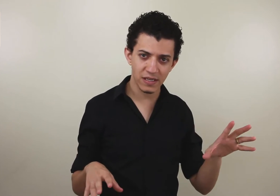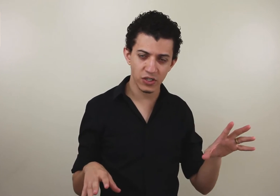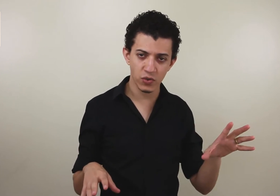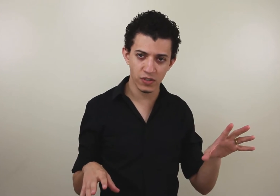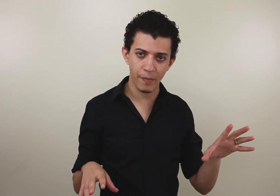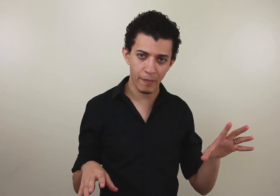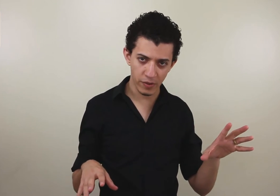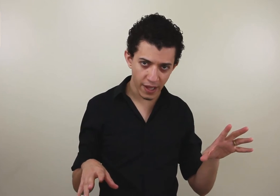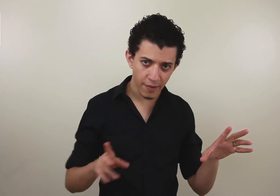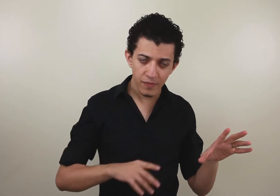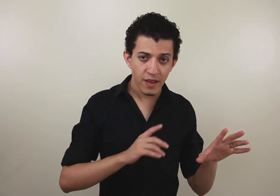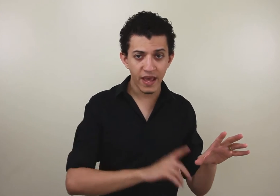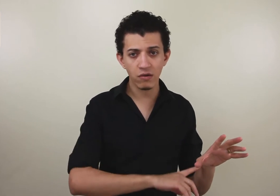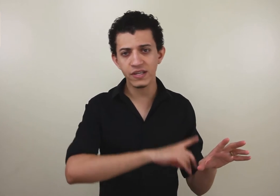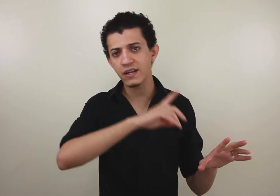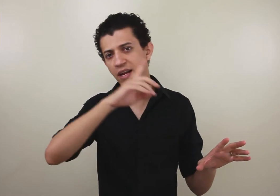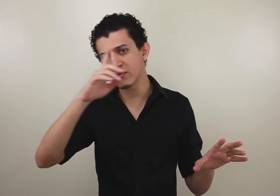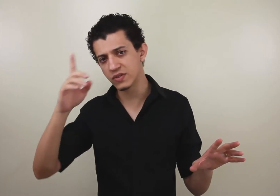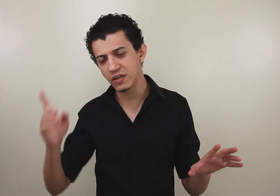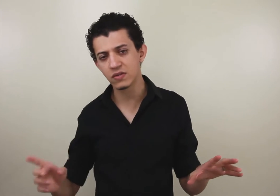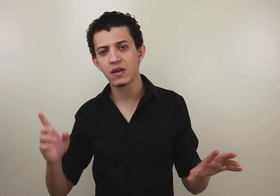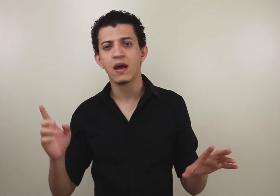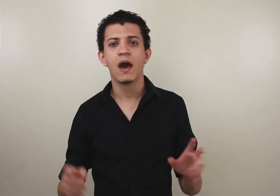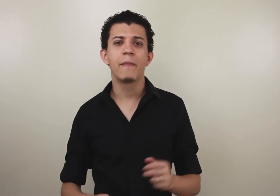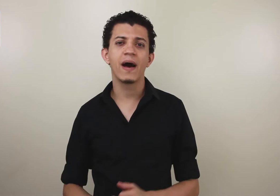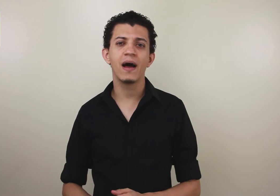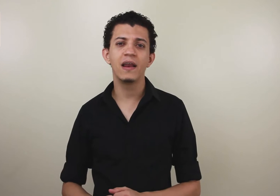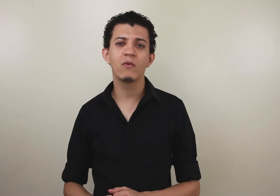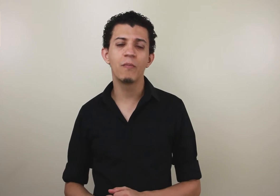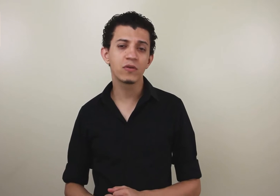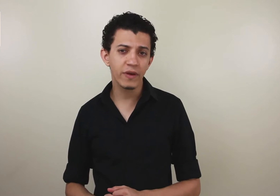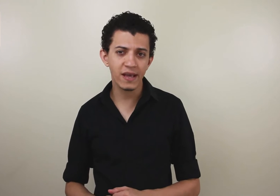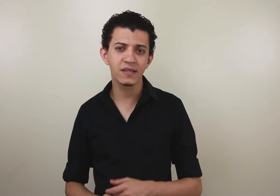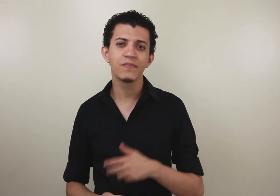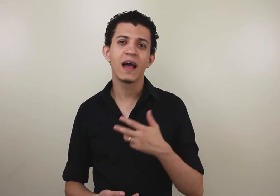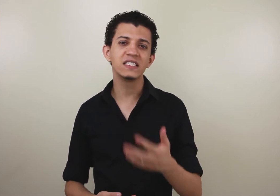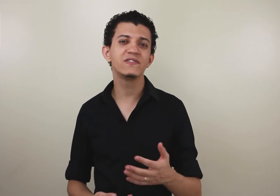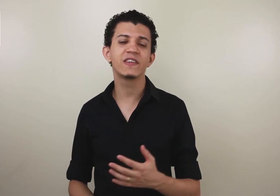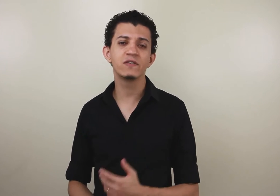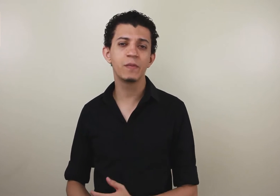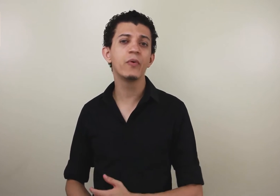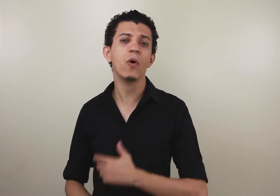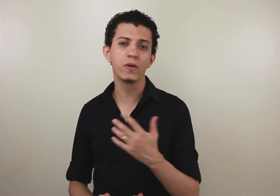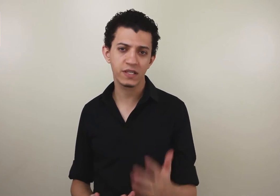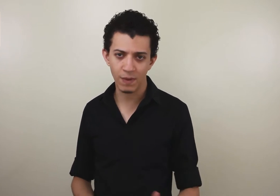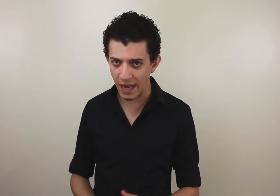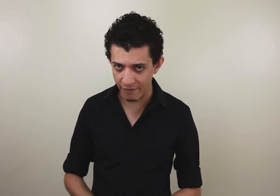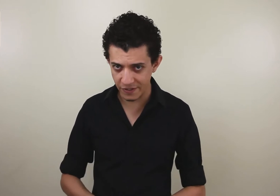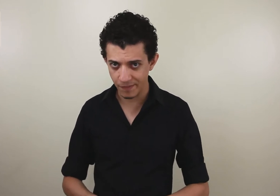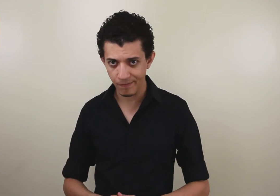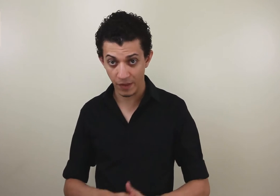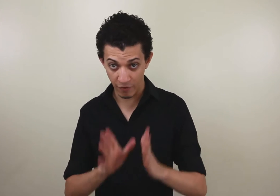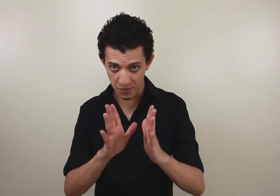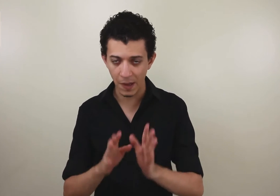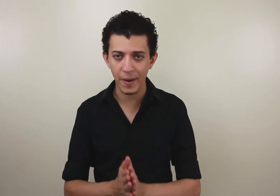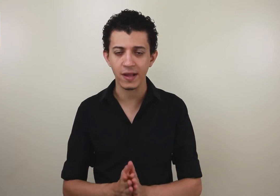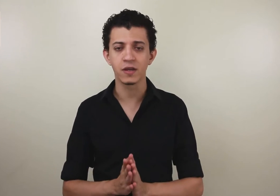que a gente usa para poder, que ao serem traduzidos para a língua portuguesa, a gente vai traduzir por outras palavras. Então, vamos à prática.